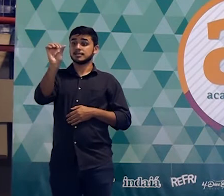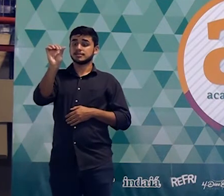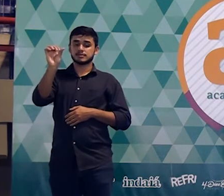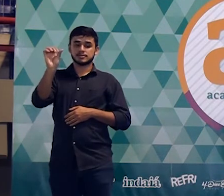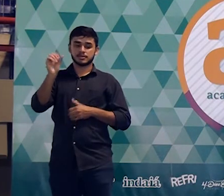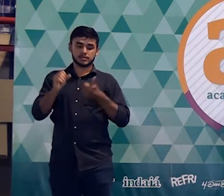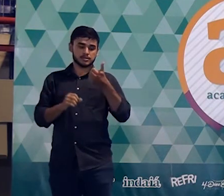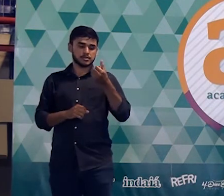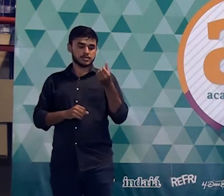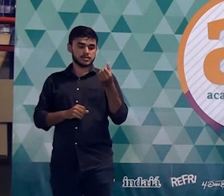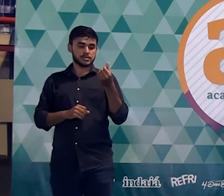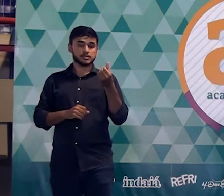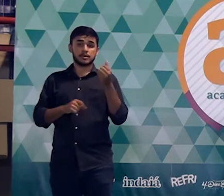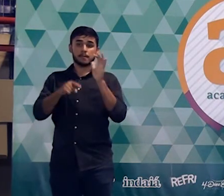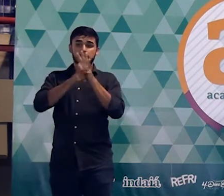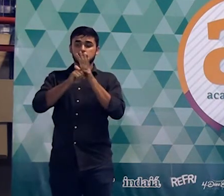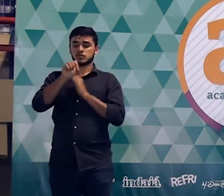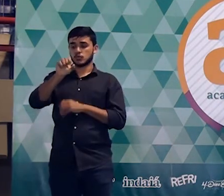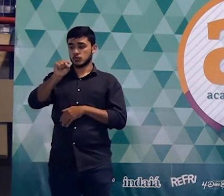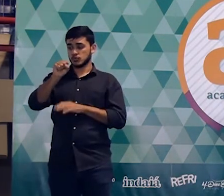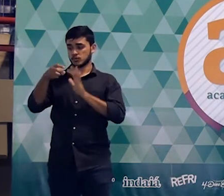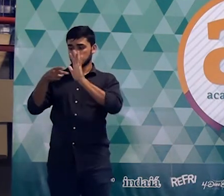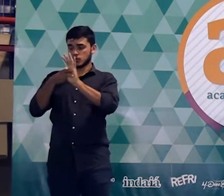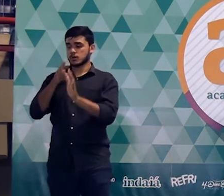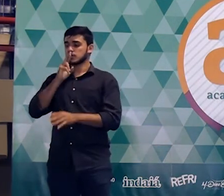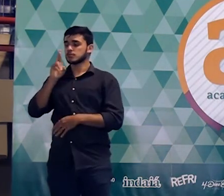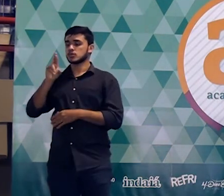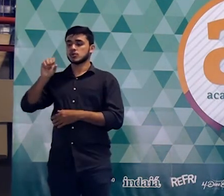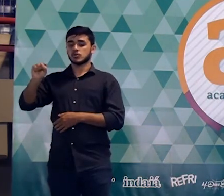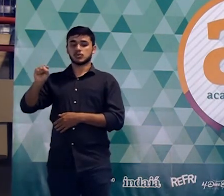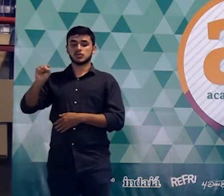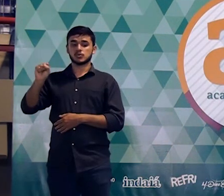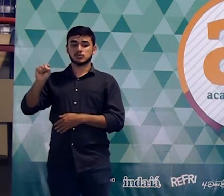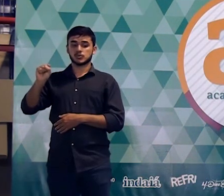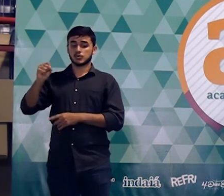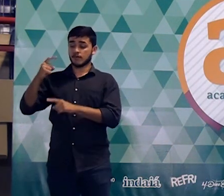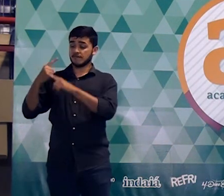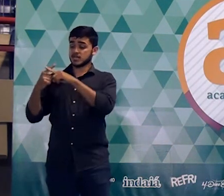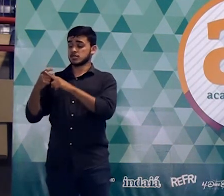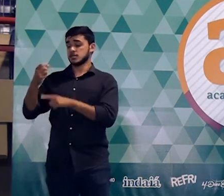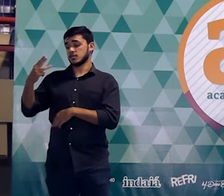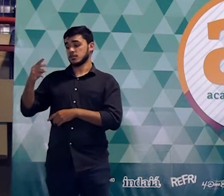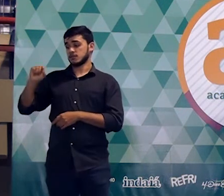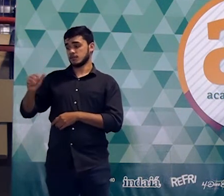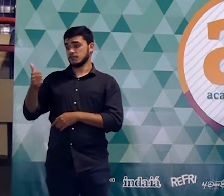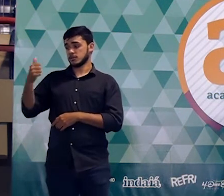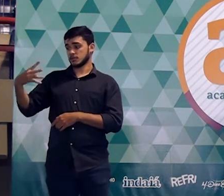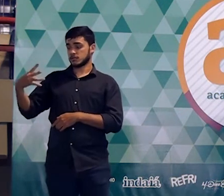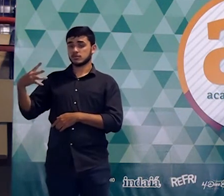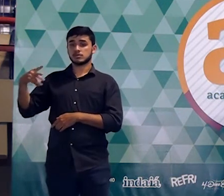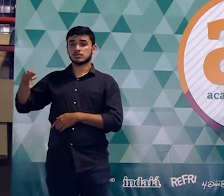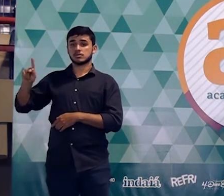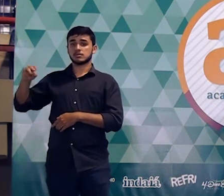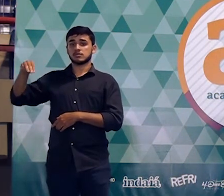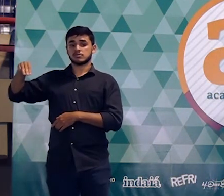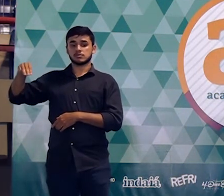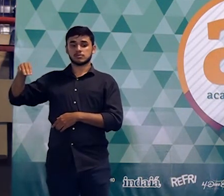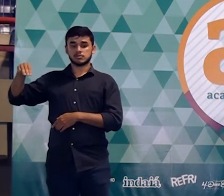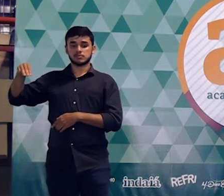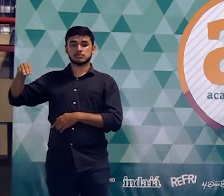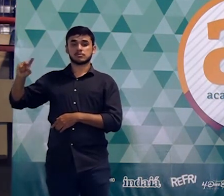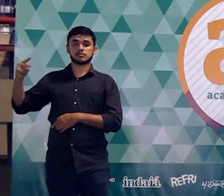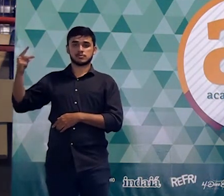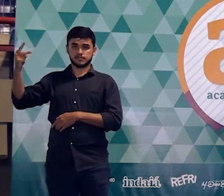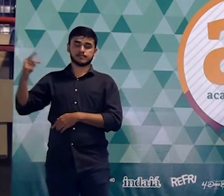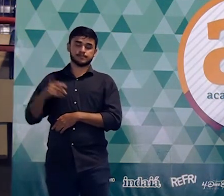16 menos 8 dá 8 8 vezes pi quilômetros quadrados essa é a resposta da questão 8